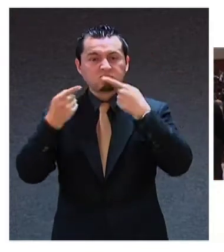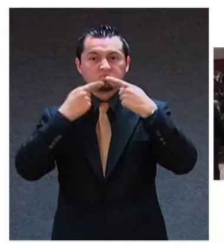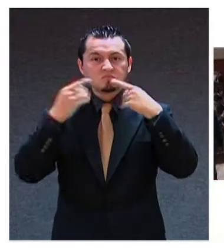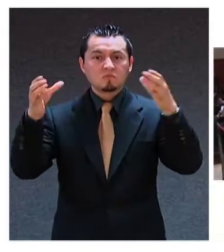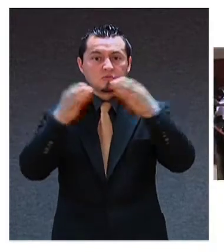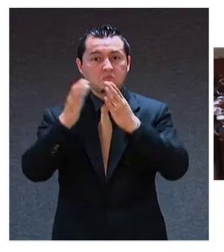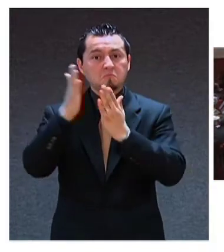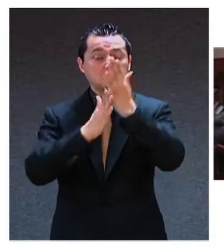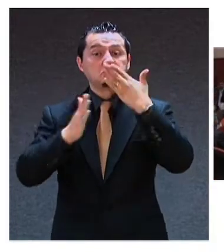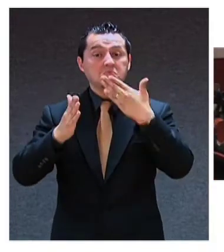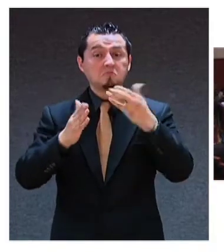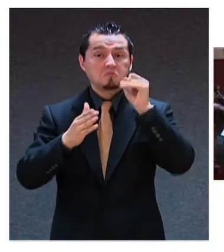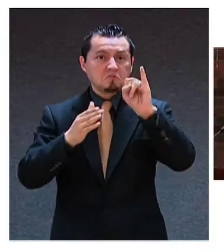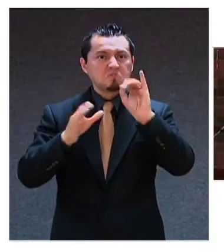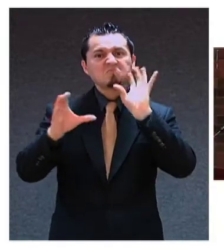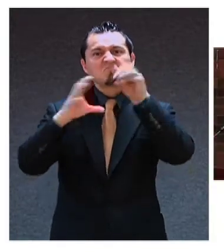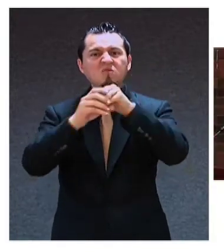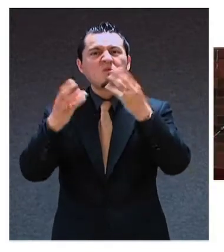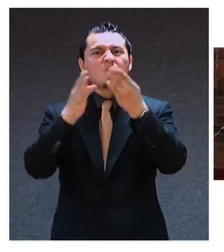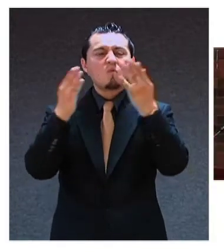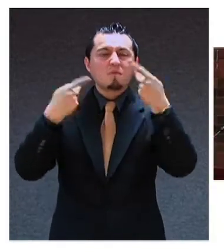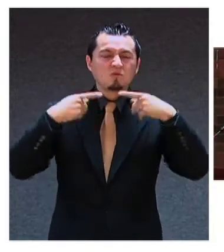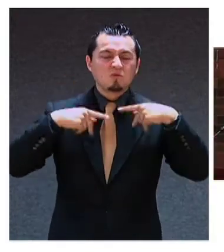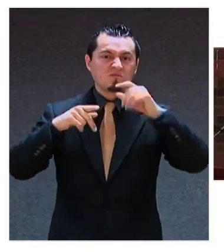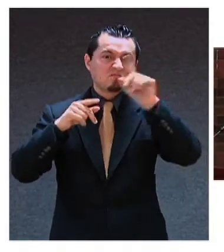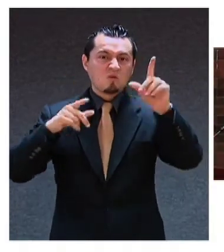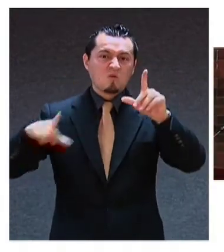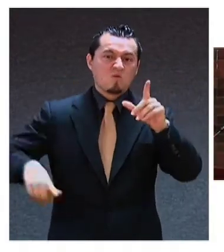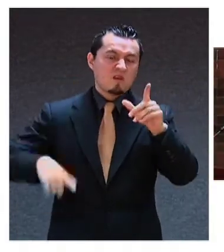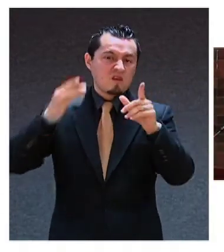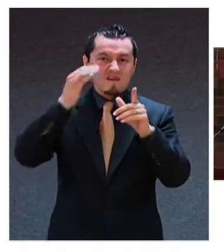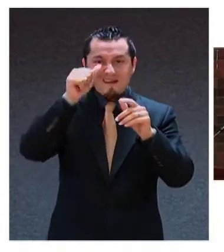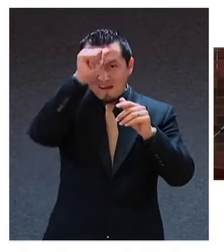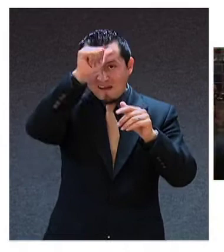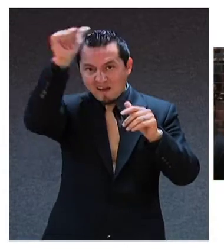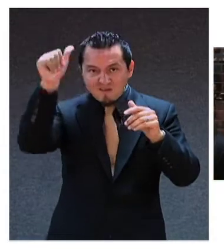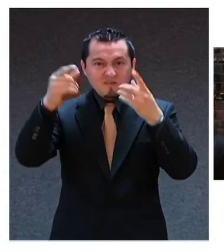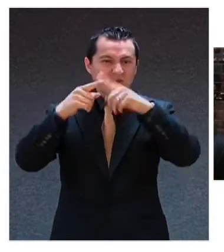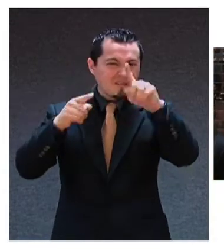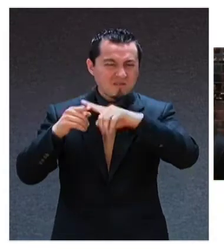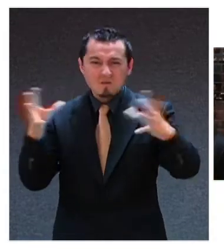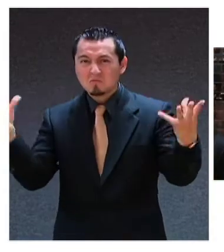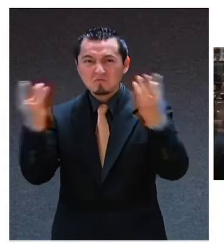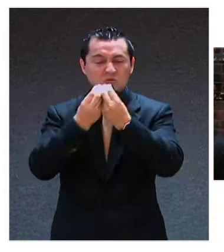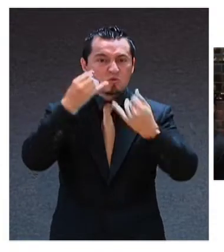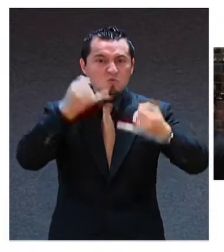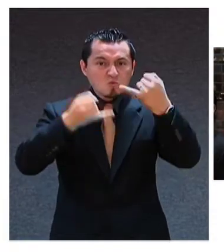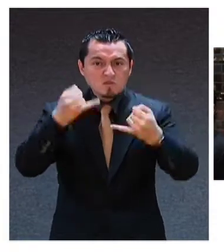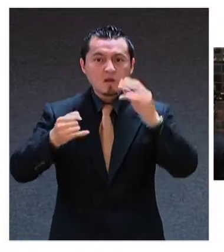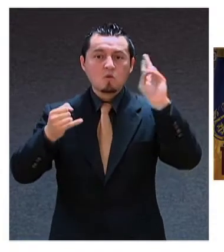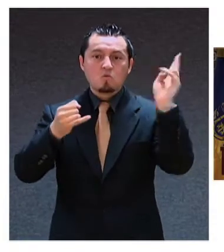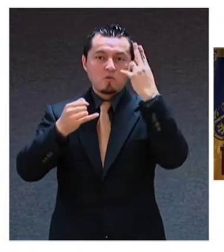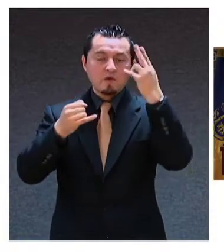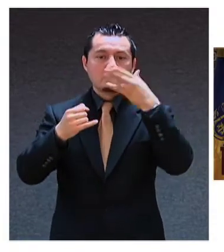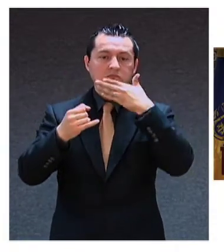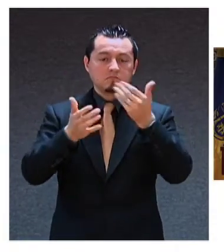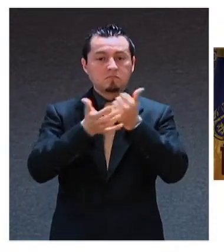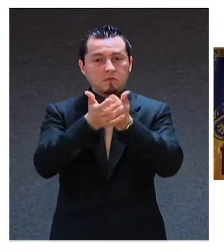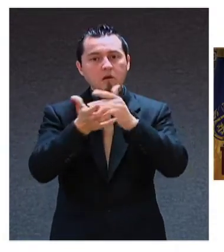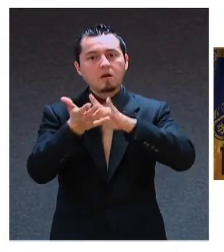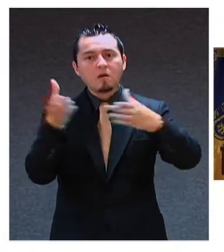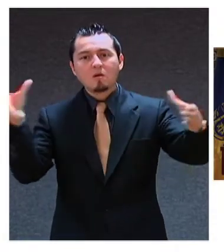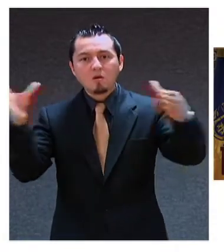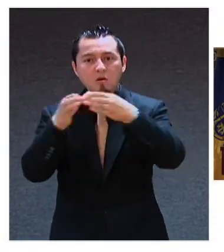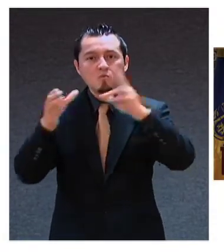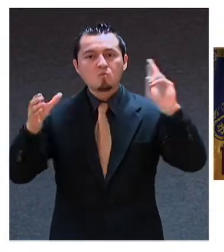legislatura impulsó la iniciativa. Ante diversas personalidades, entre ellos el gobernador y el presidente del Supremo Tribunal de Justicia, el rector de la